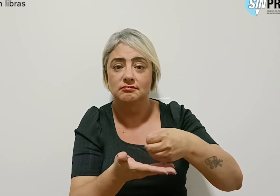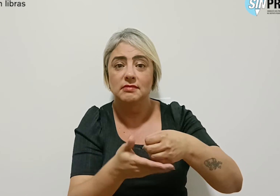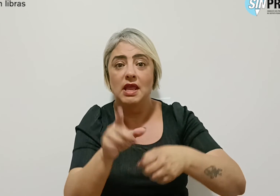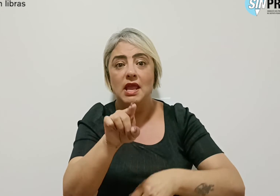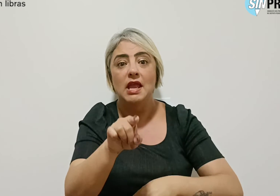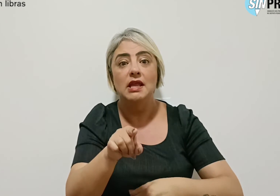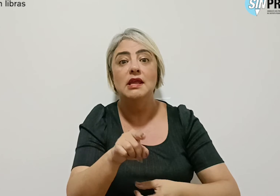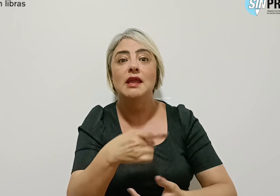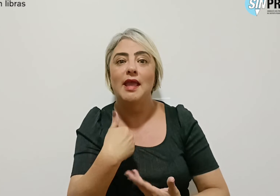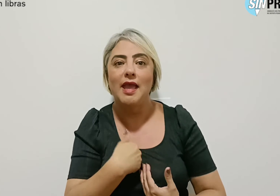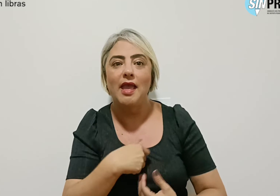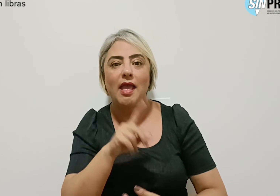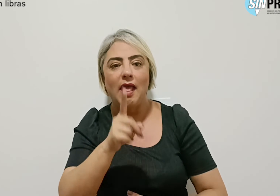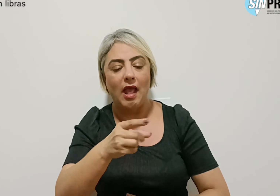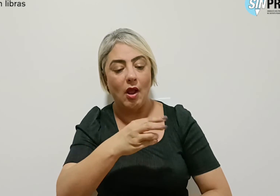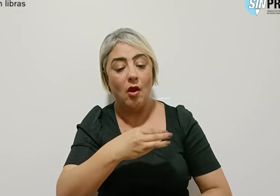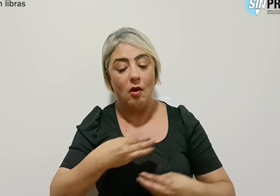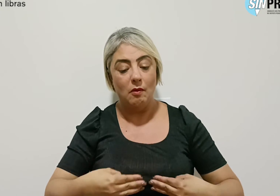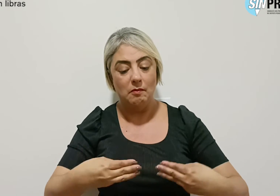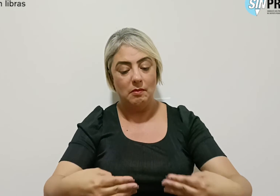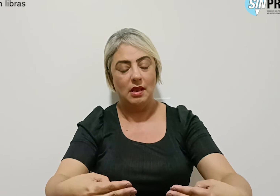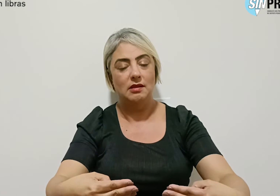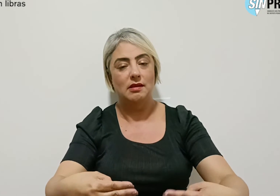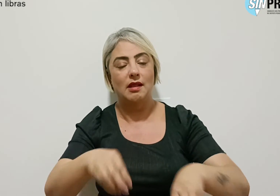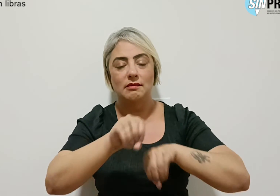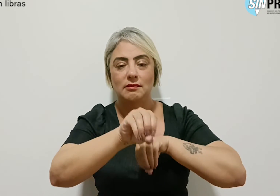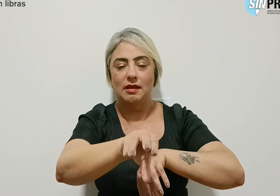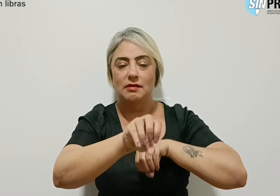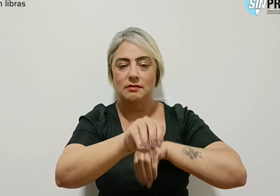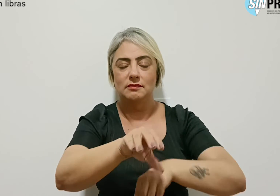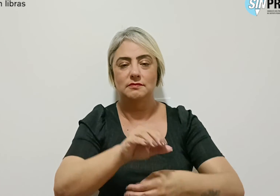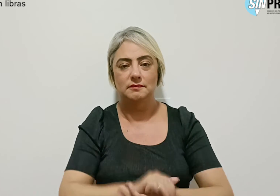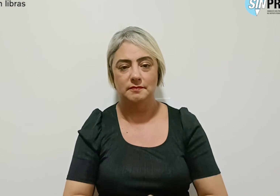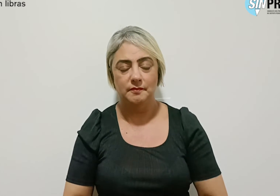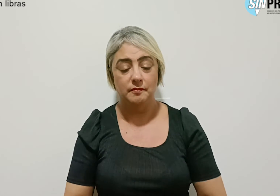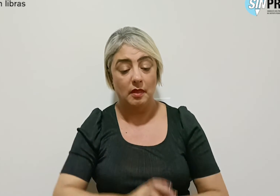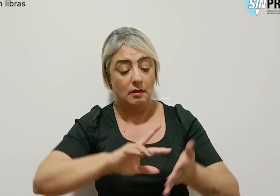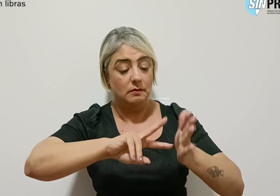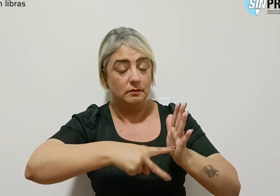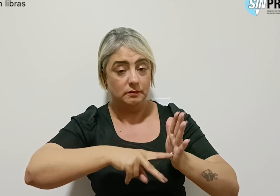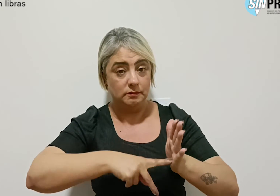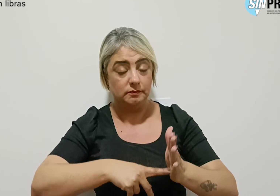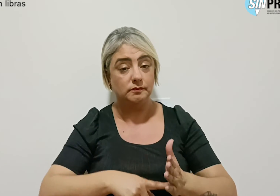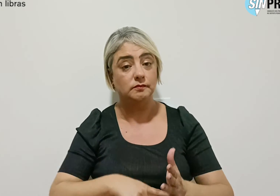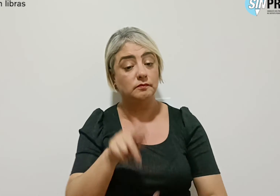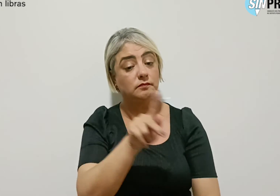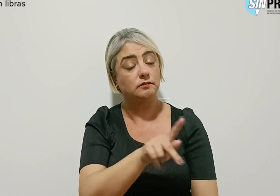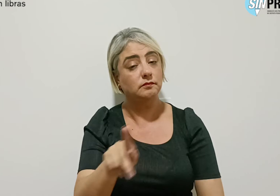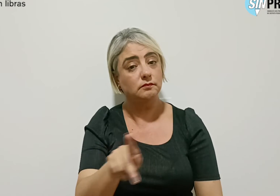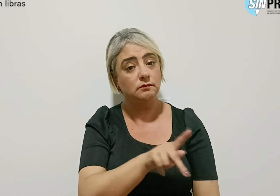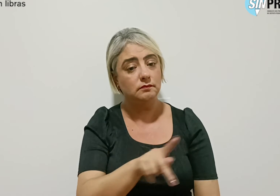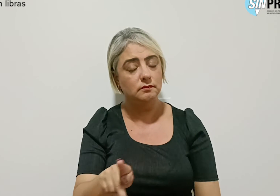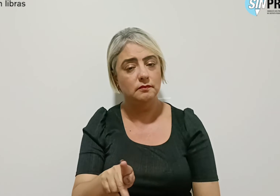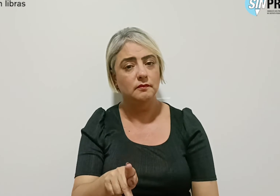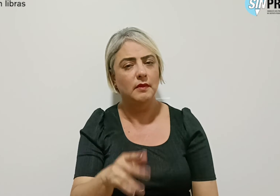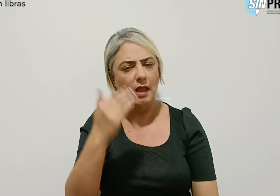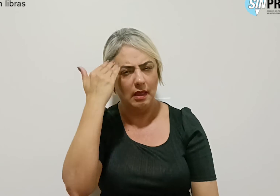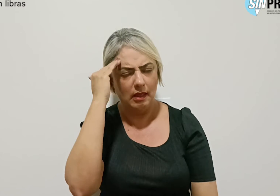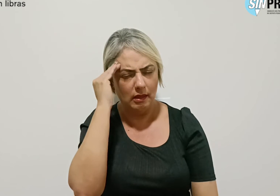regida pelo Ministério da Educação. O Sindicato dos Professores entende que tal